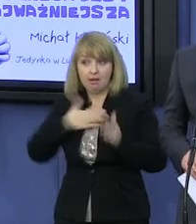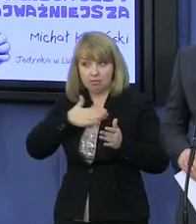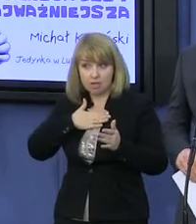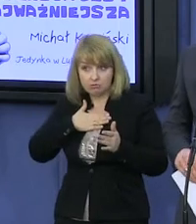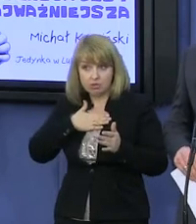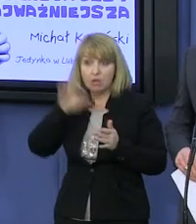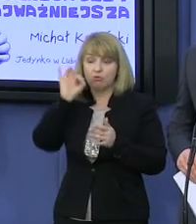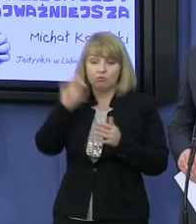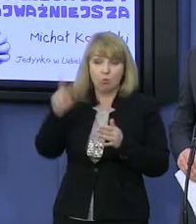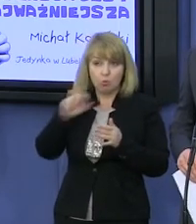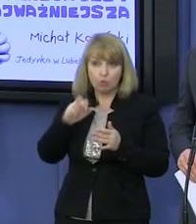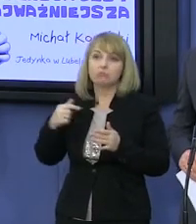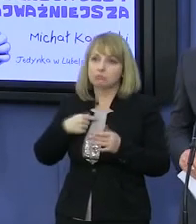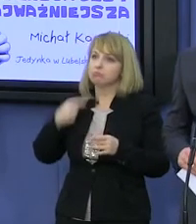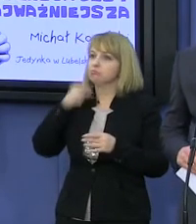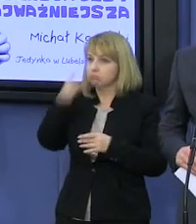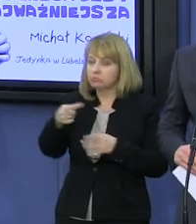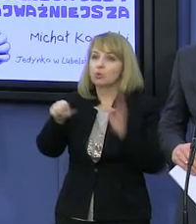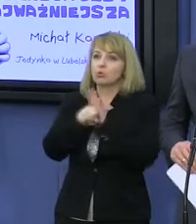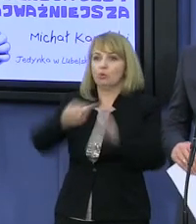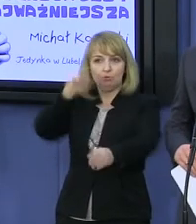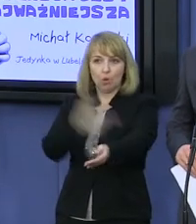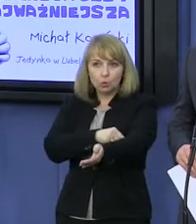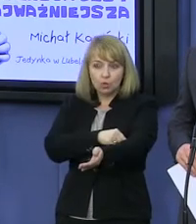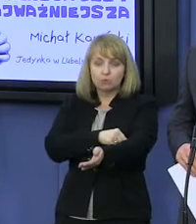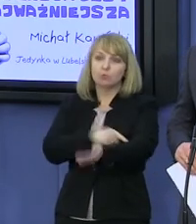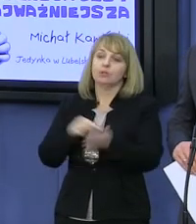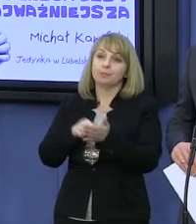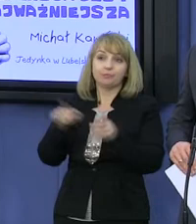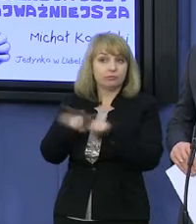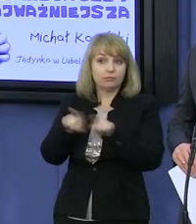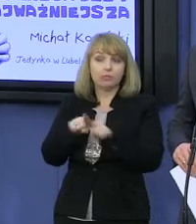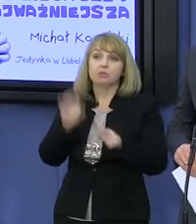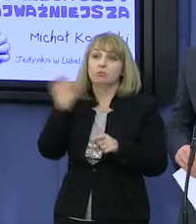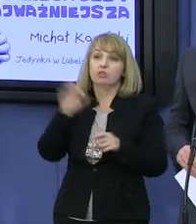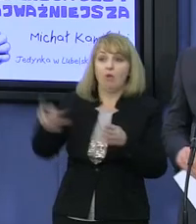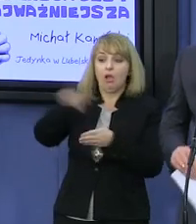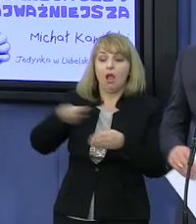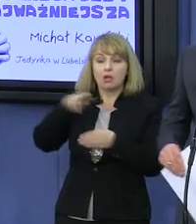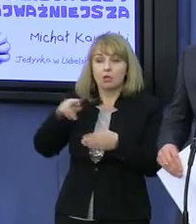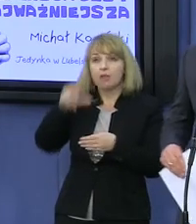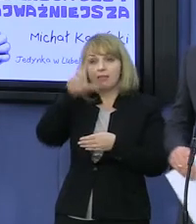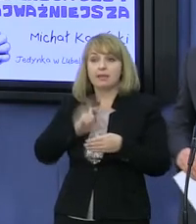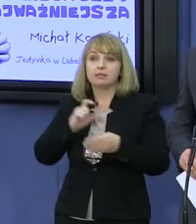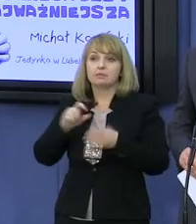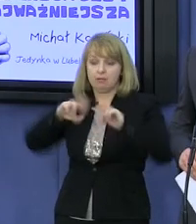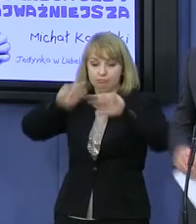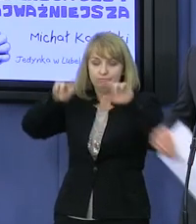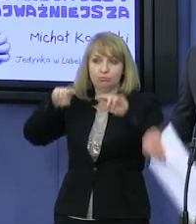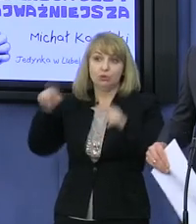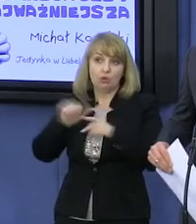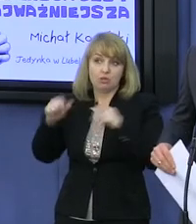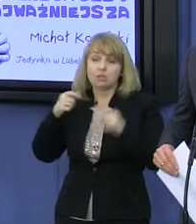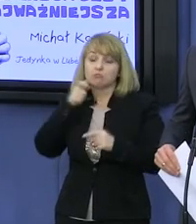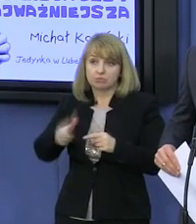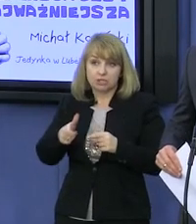stronie, zawiadomimy kompetentne organy łącznie z prokuraturą, a także z Regionalną Izbą Obrachunkową, że doszło do popełnienia przestępstwa, jakim jest